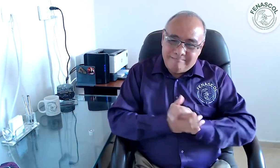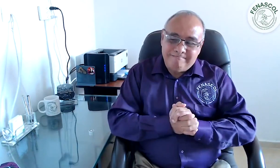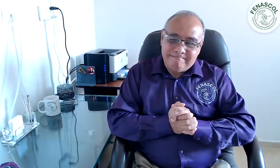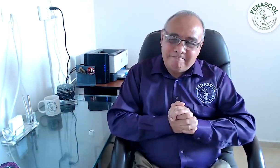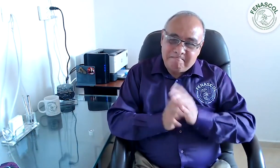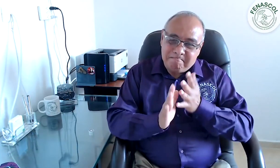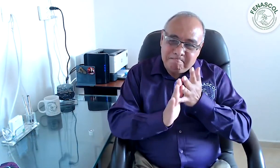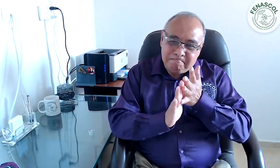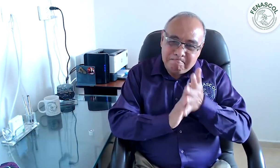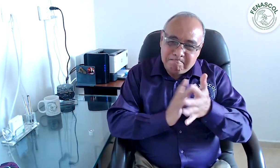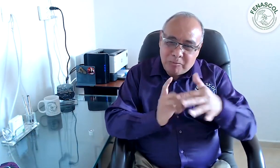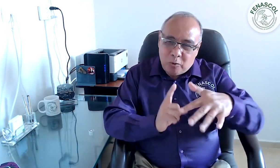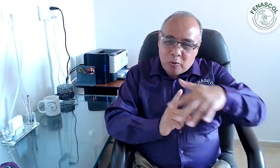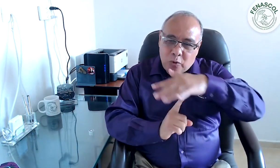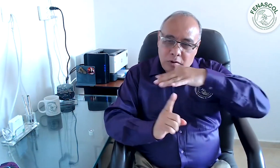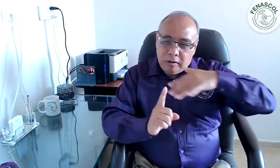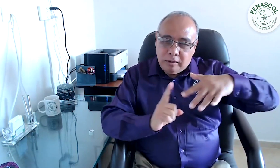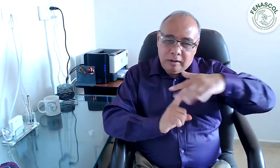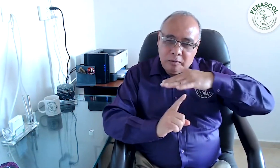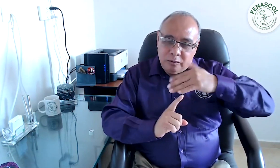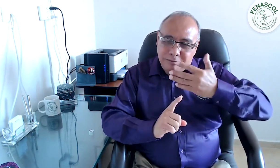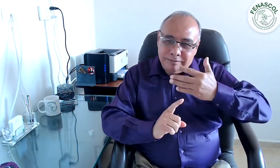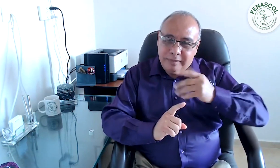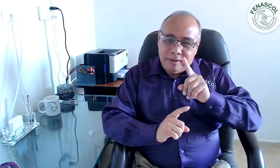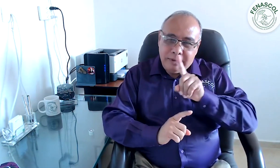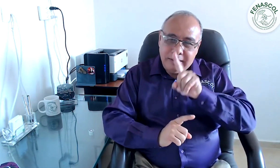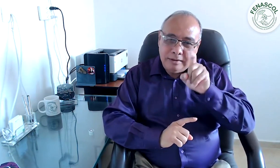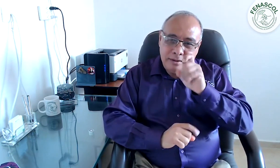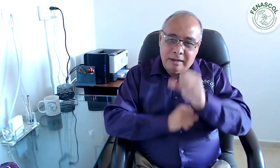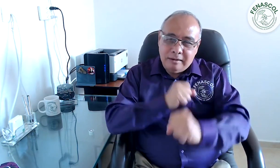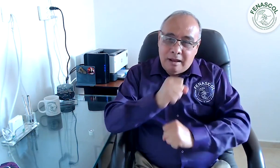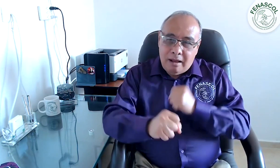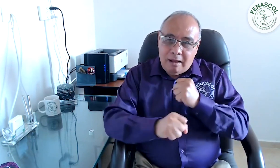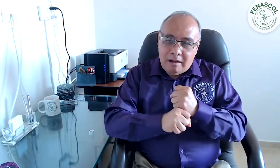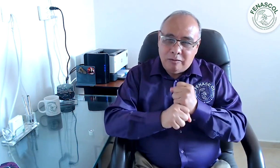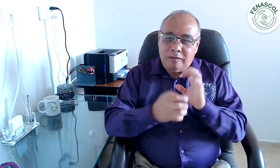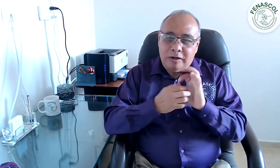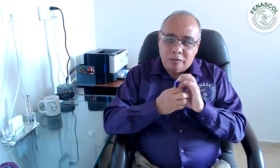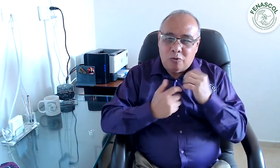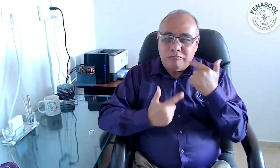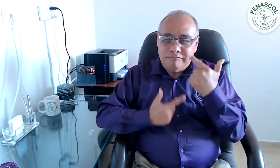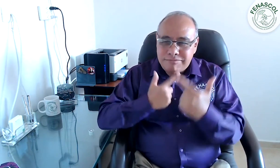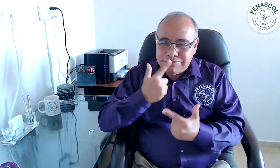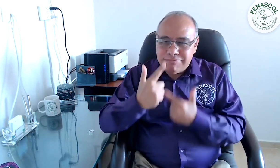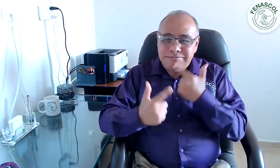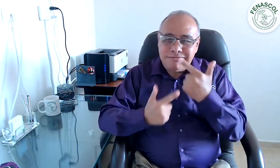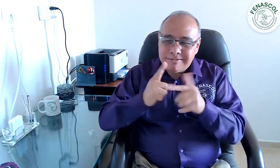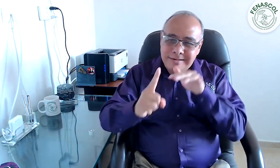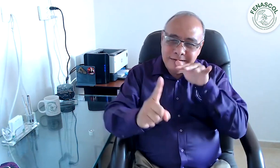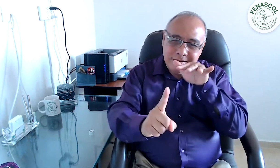Hola, un saludo. Voy a dar contexto sobre la lucha que ha sostenido Fenascol